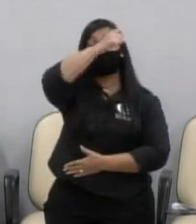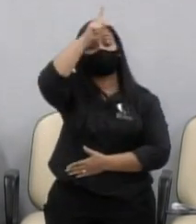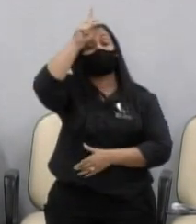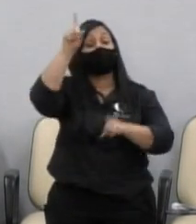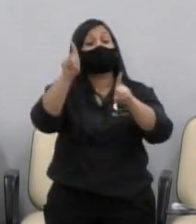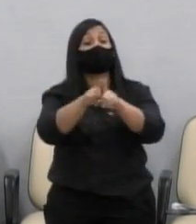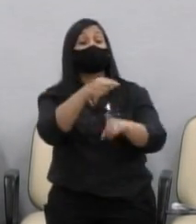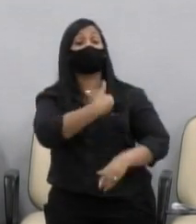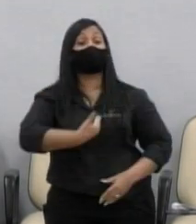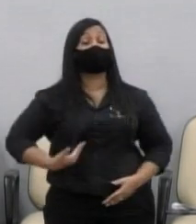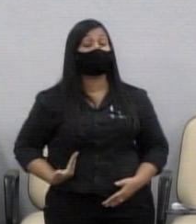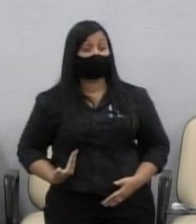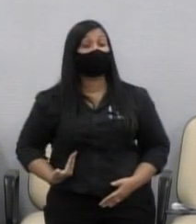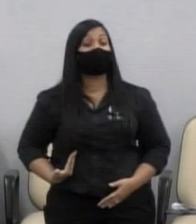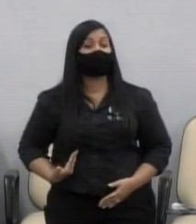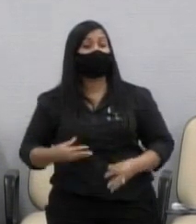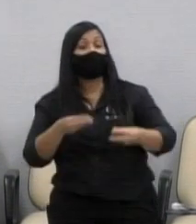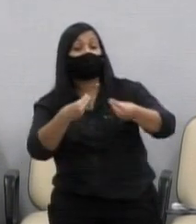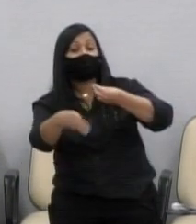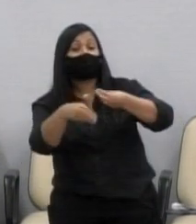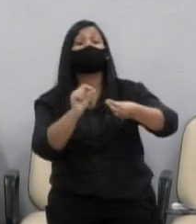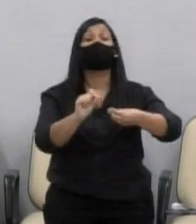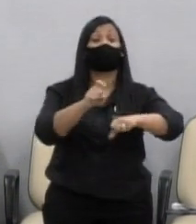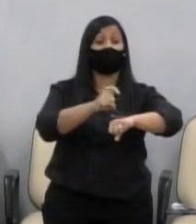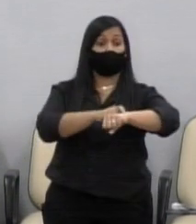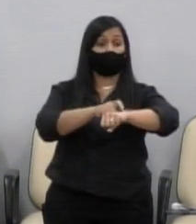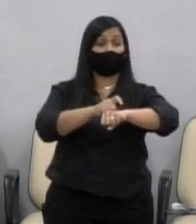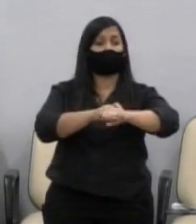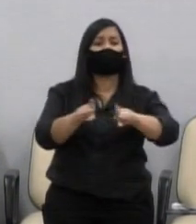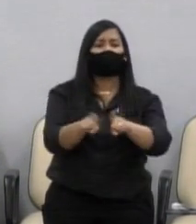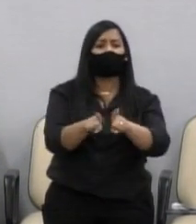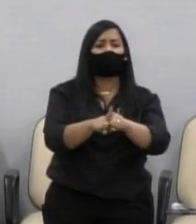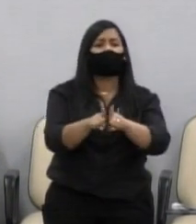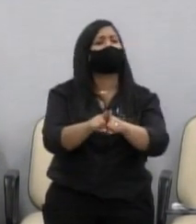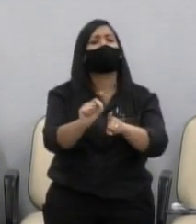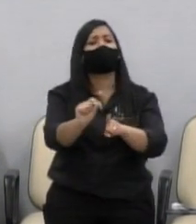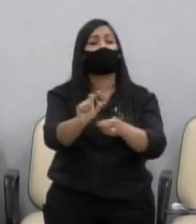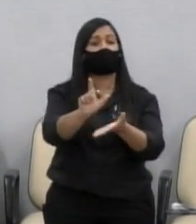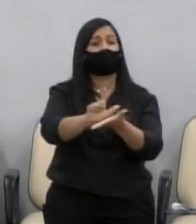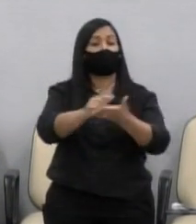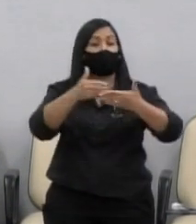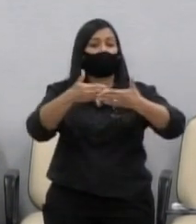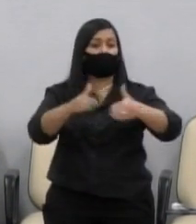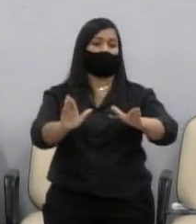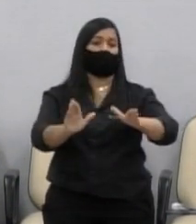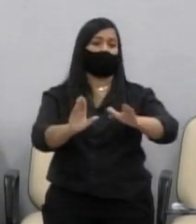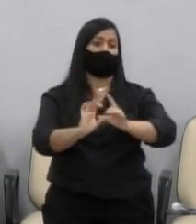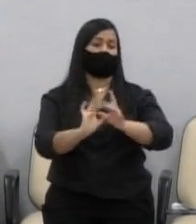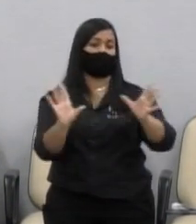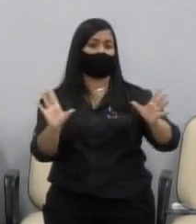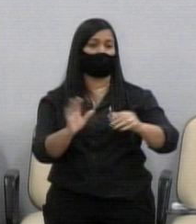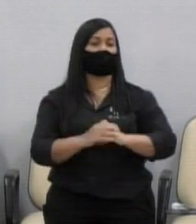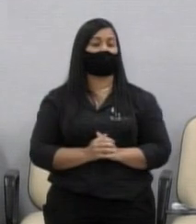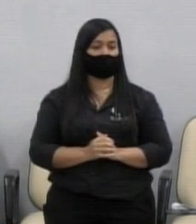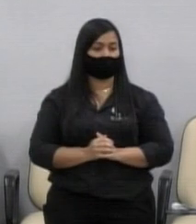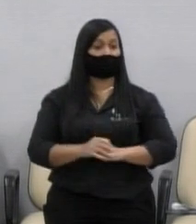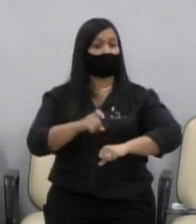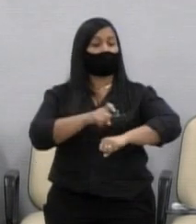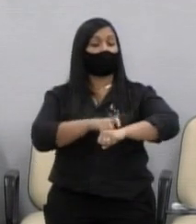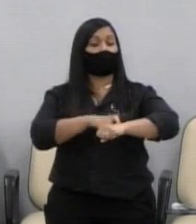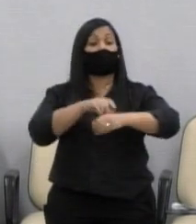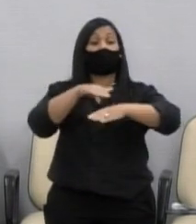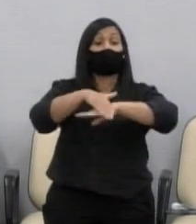sobre a flexibilização dos horários de abertura do comércio em geral, especialmente aos que funcionam em horário